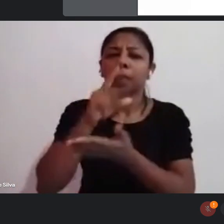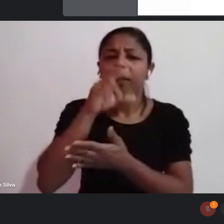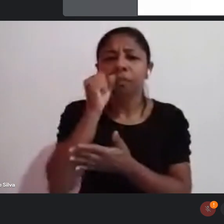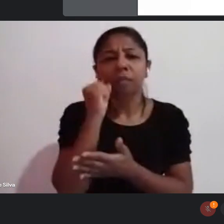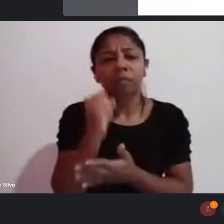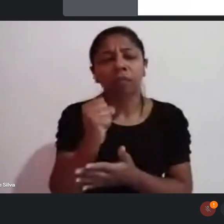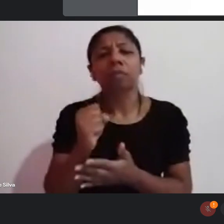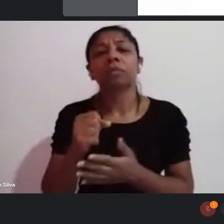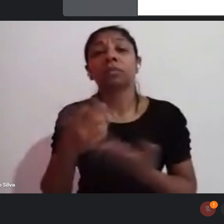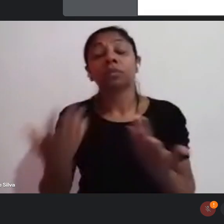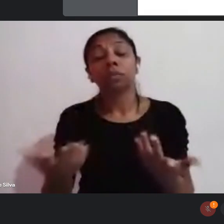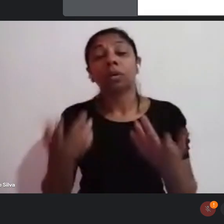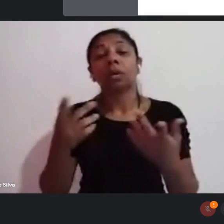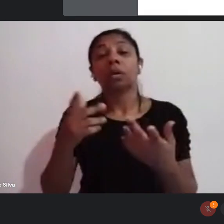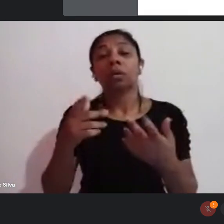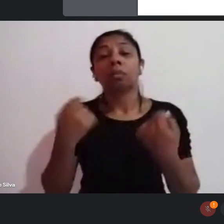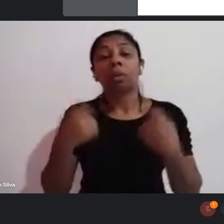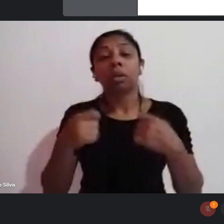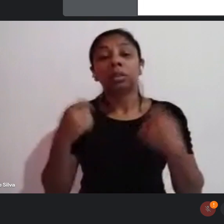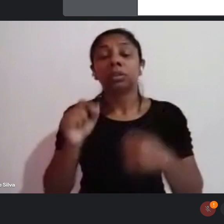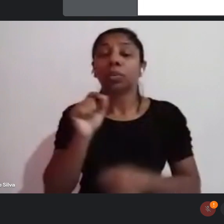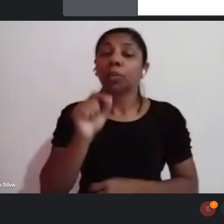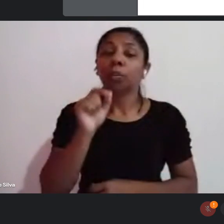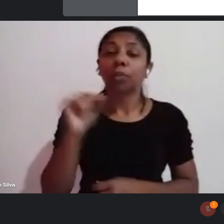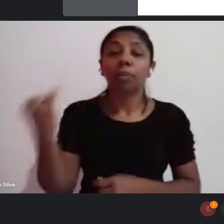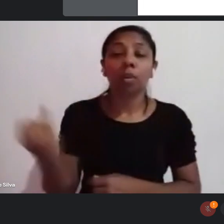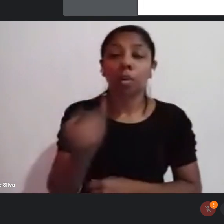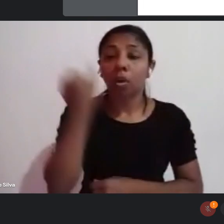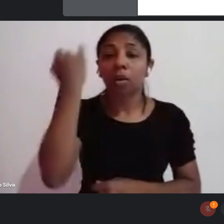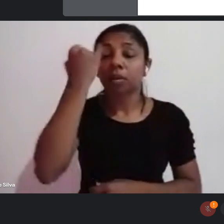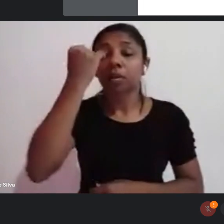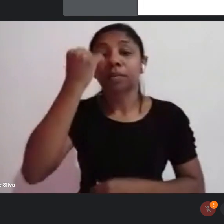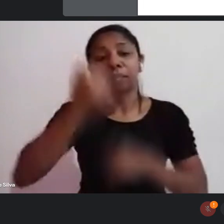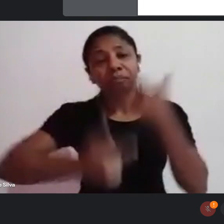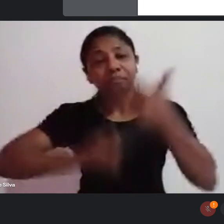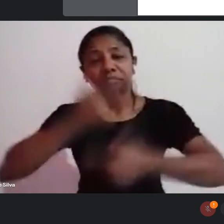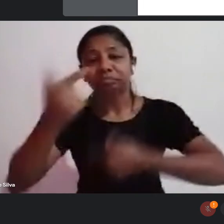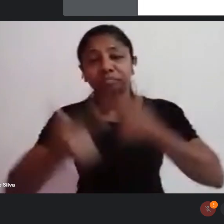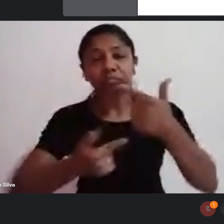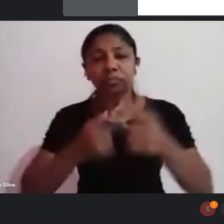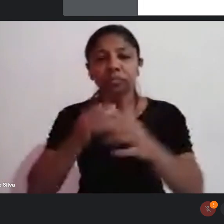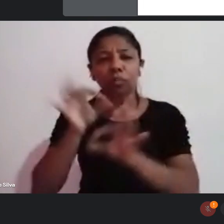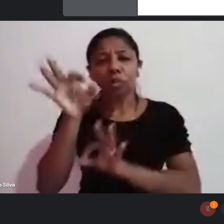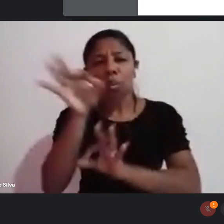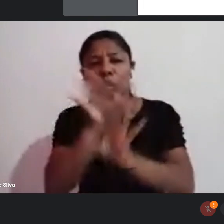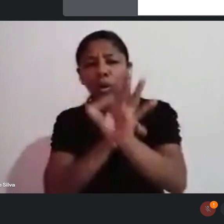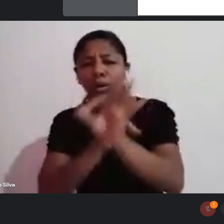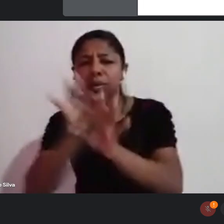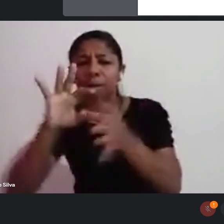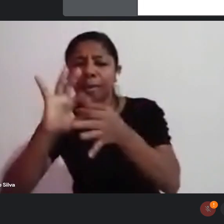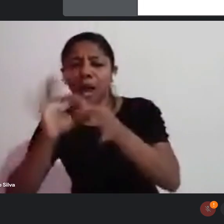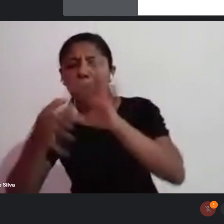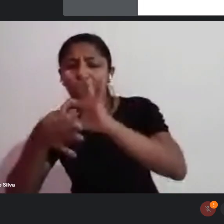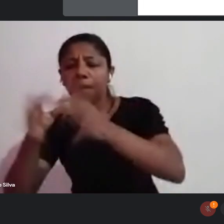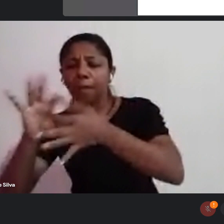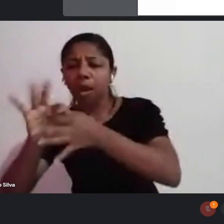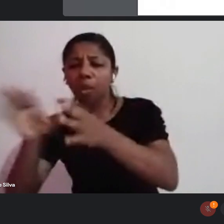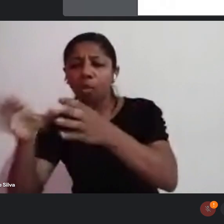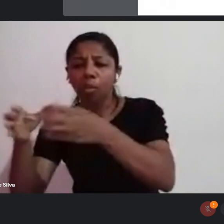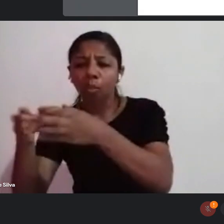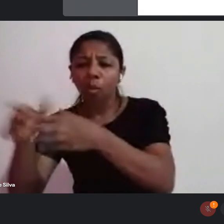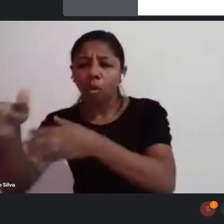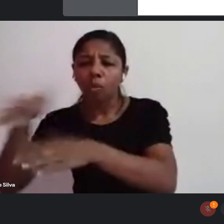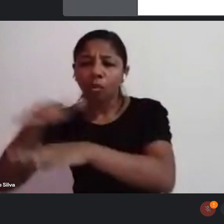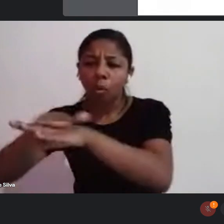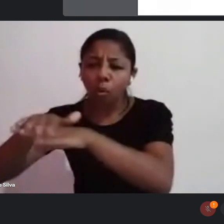tudo, é muito importante que também a gente trabalhe com a articulação, que vocês possam se articular, possam conversar entre